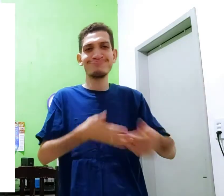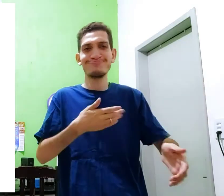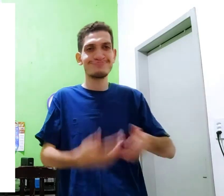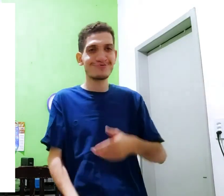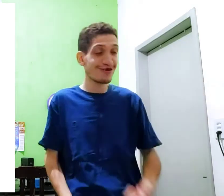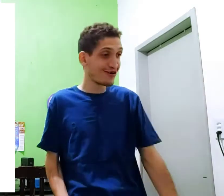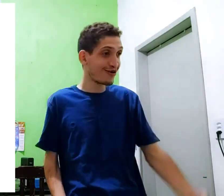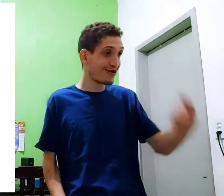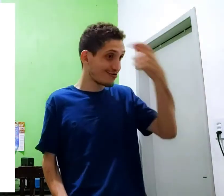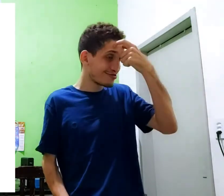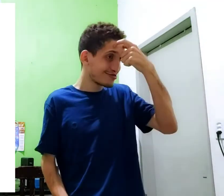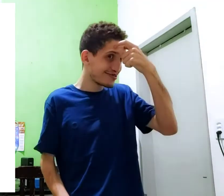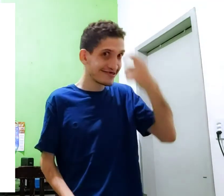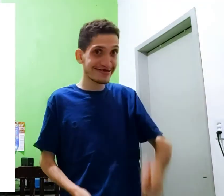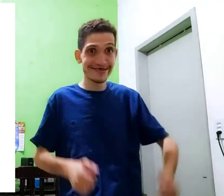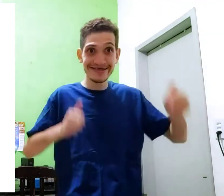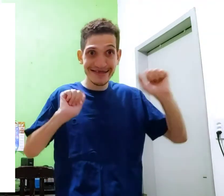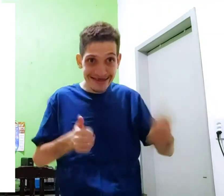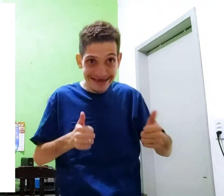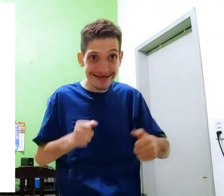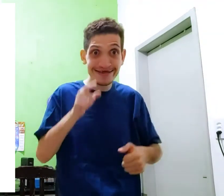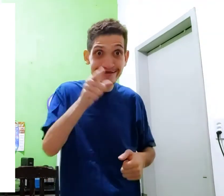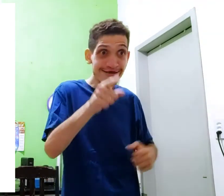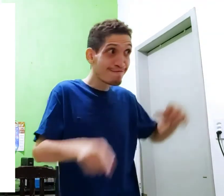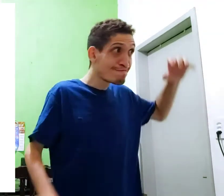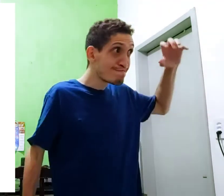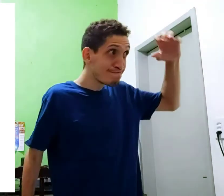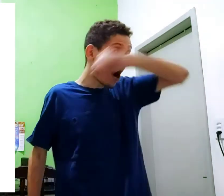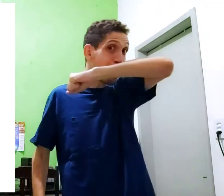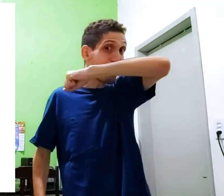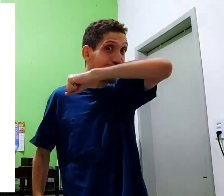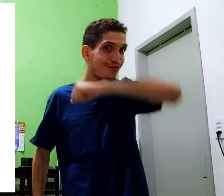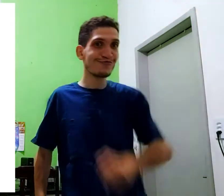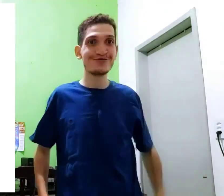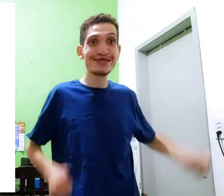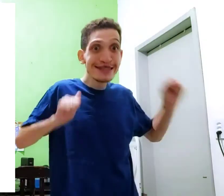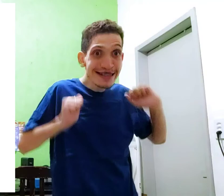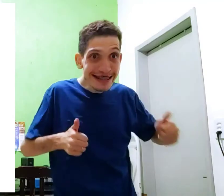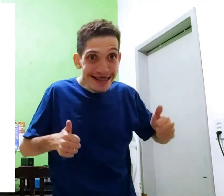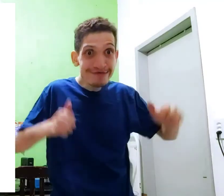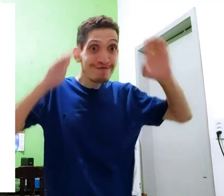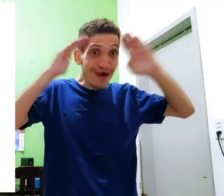pisco qualquer consciência consciente você aprendeu que